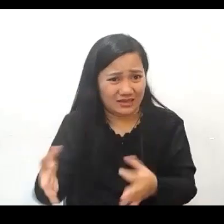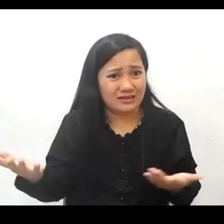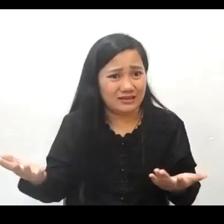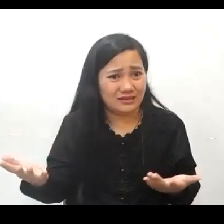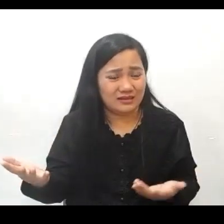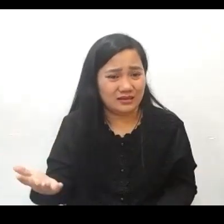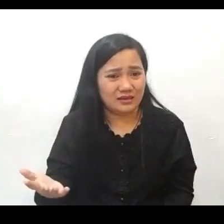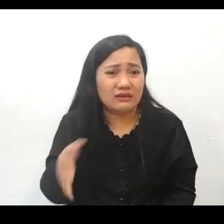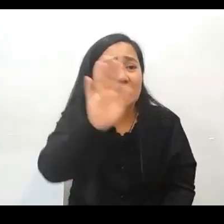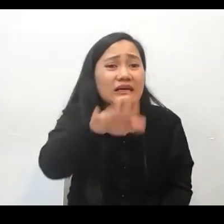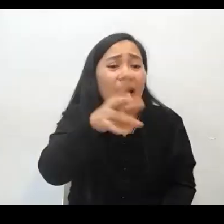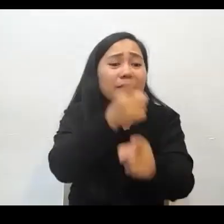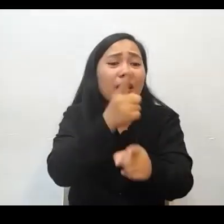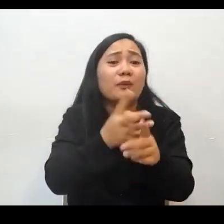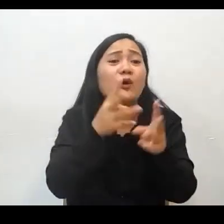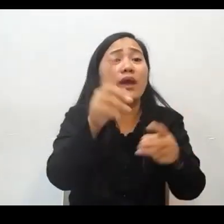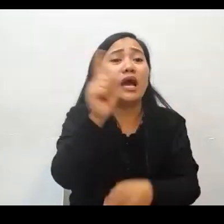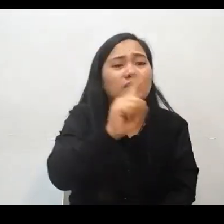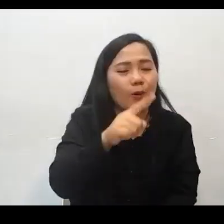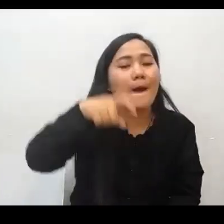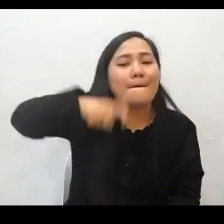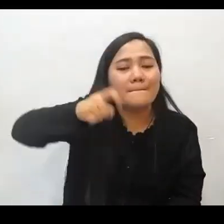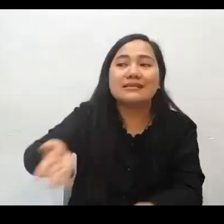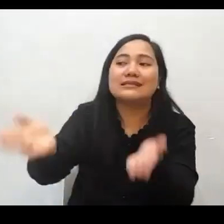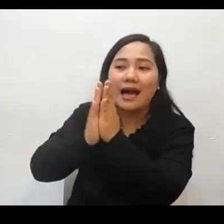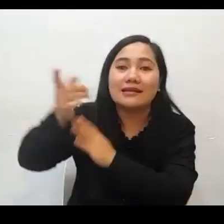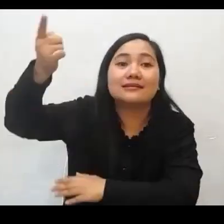kaya kailangan muna nating magtanong bago tayong magpasya